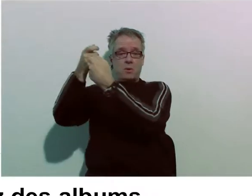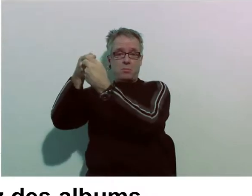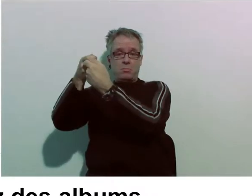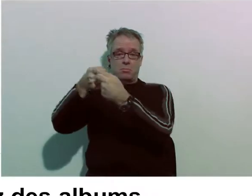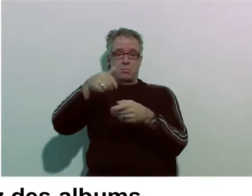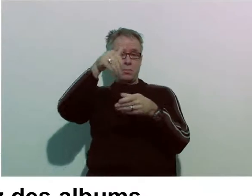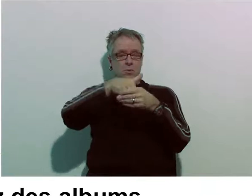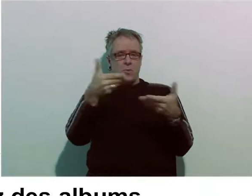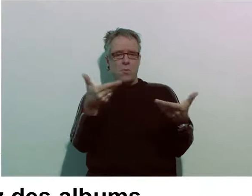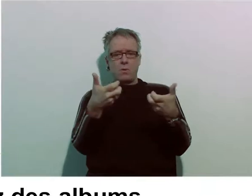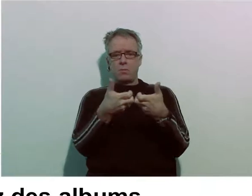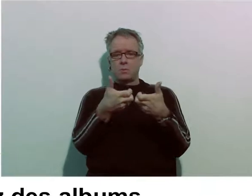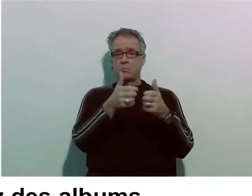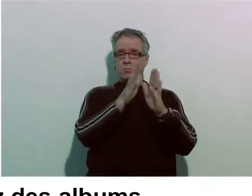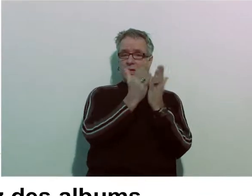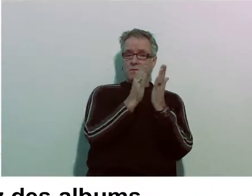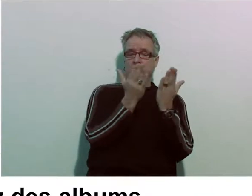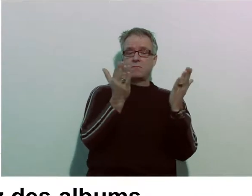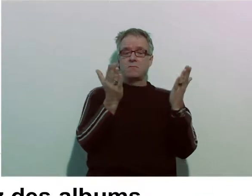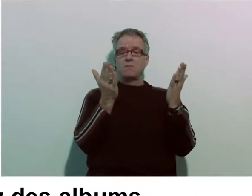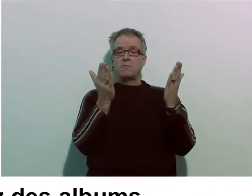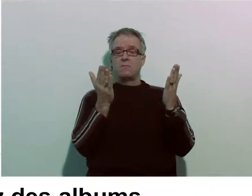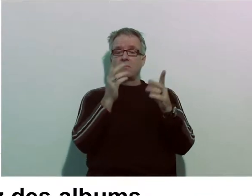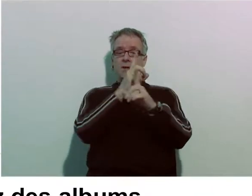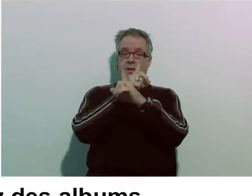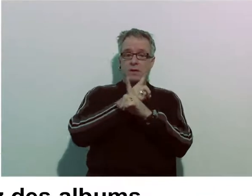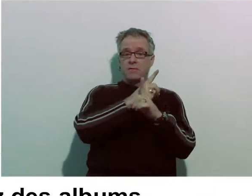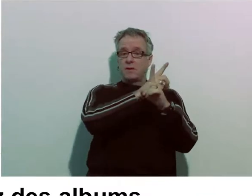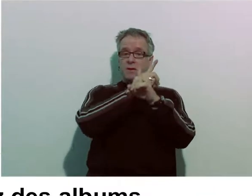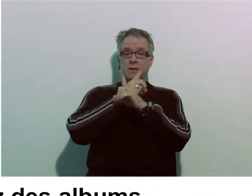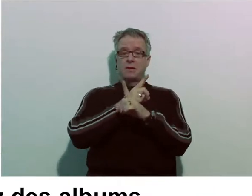Vous y trouverez des albums, livres et DVD en LSF,